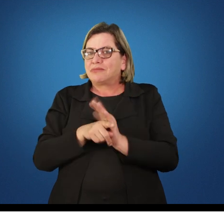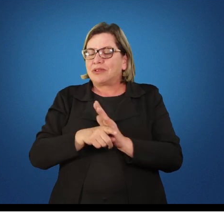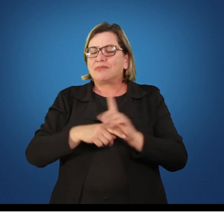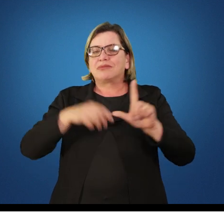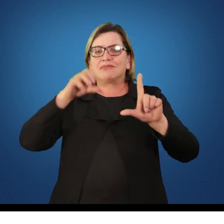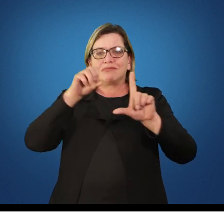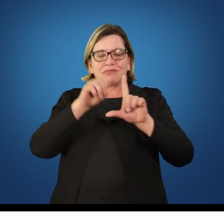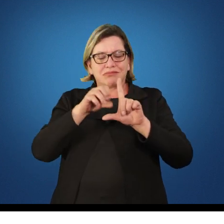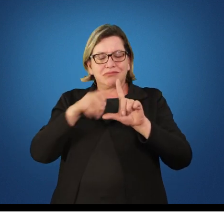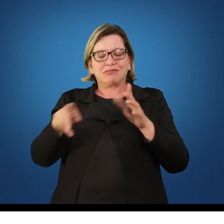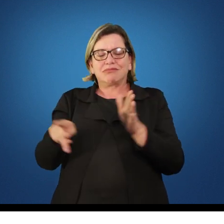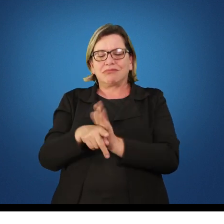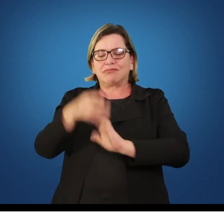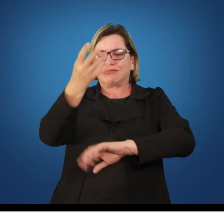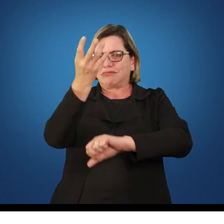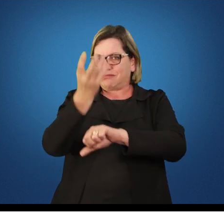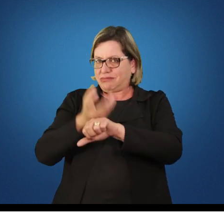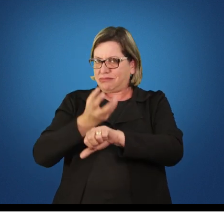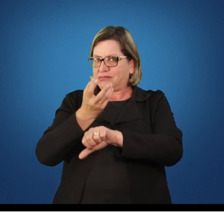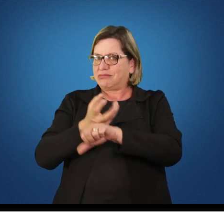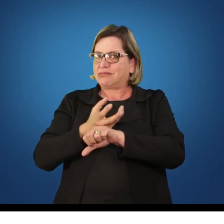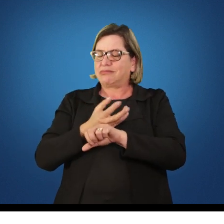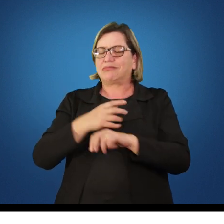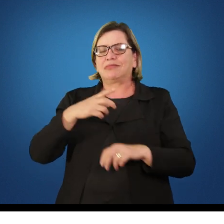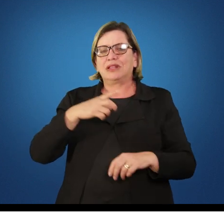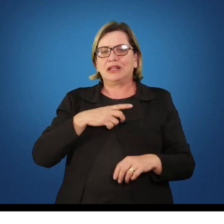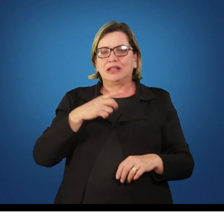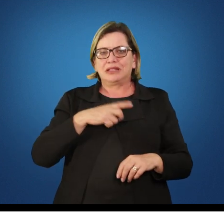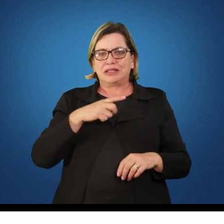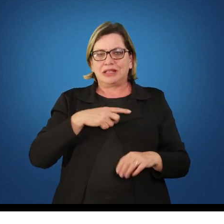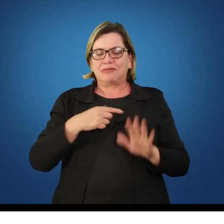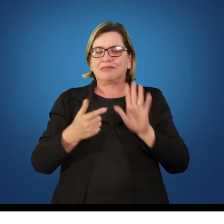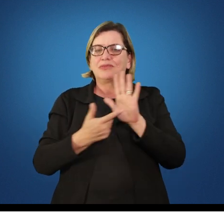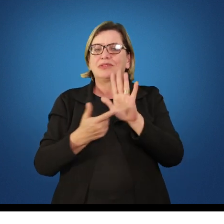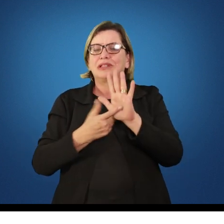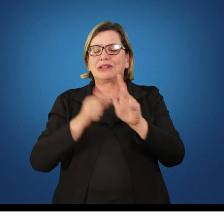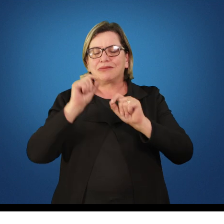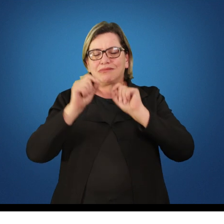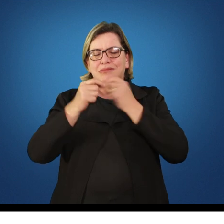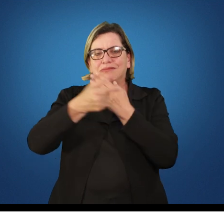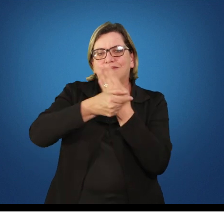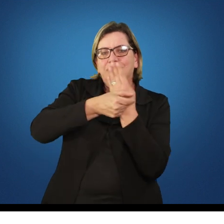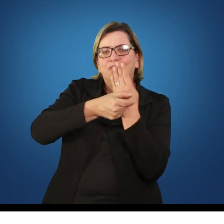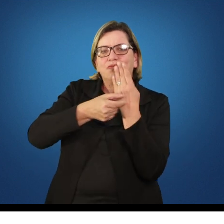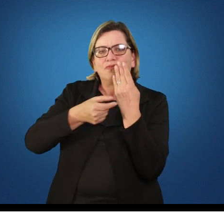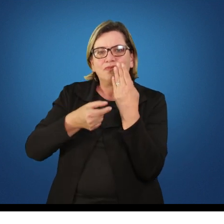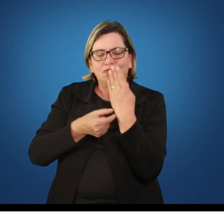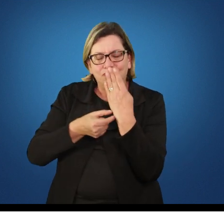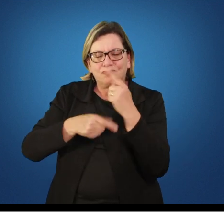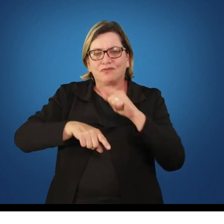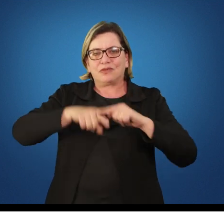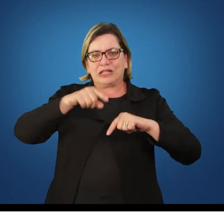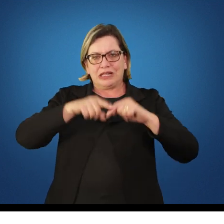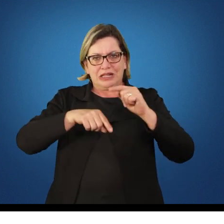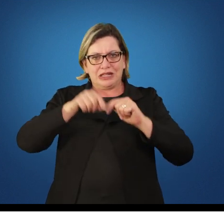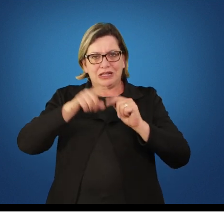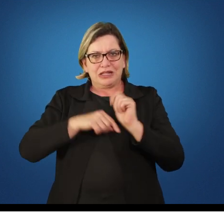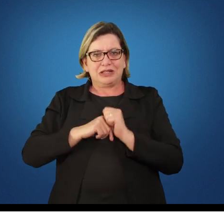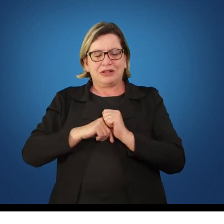receber. Está lá com a identificação deles. O eu quero dizer é o seguinte, que essas seis